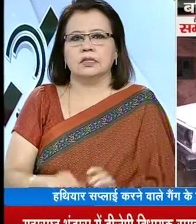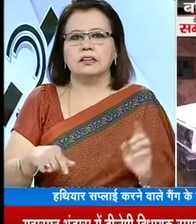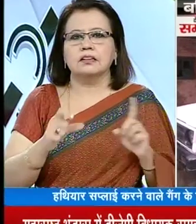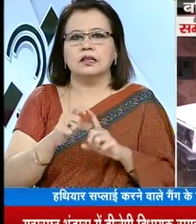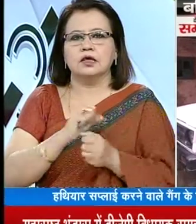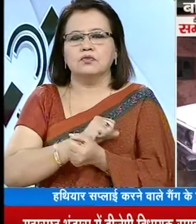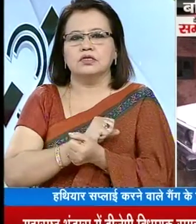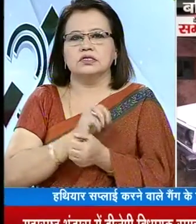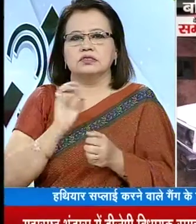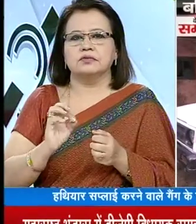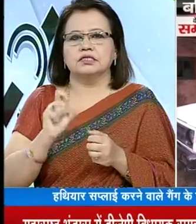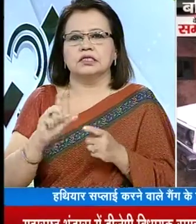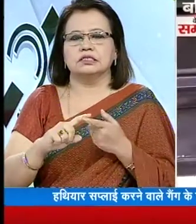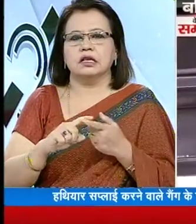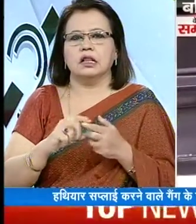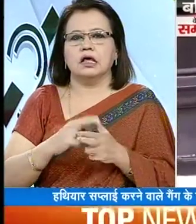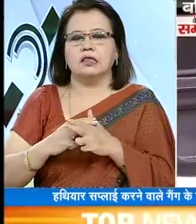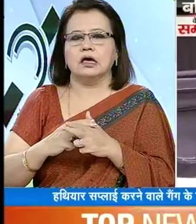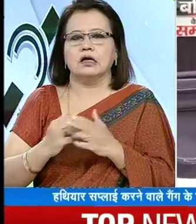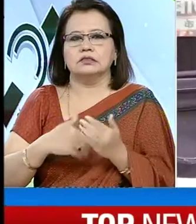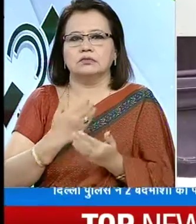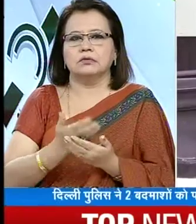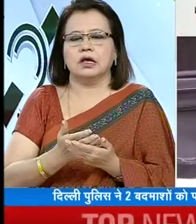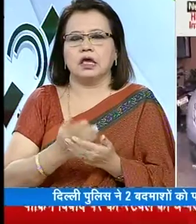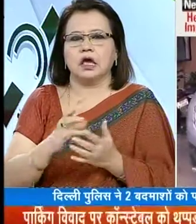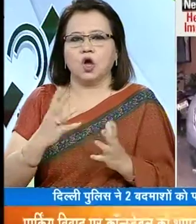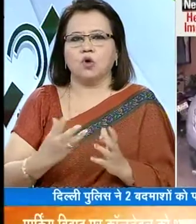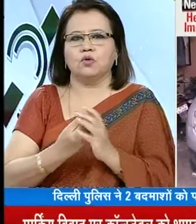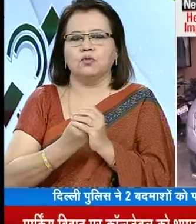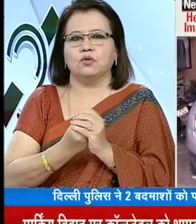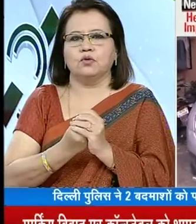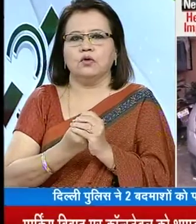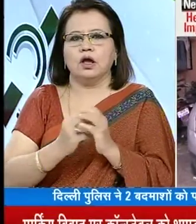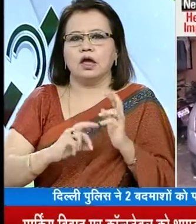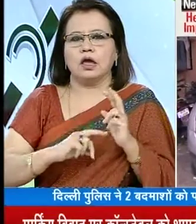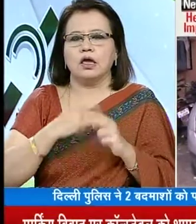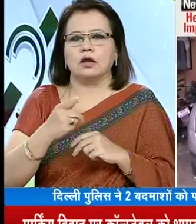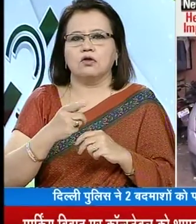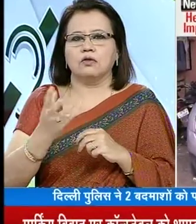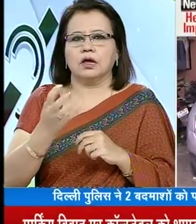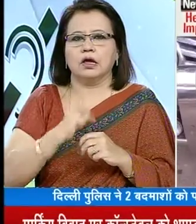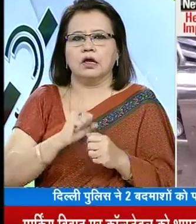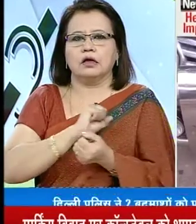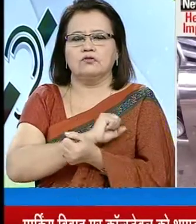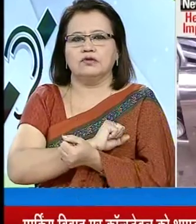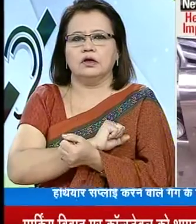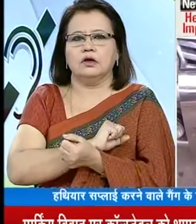बेली पुलिस की स्पेशल सेल ने हत्यार सप्लाई करने वाले एक गैंक के सदस्यों को इंकाउंटर के बाद गिरफतार कर लिया